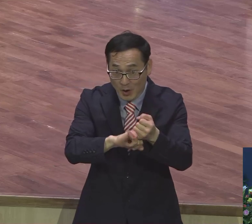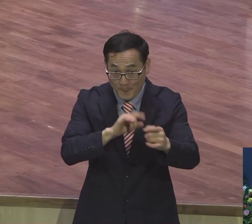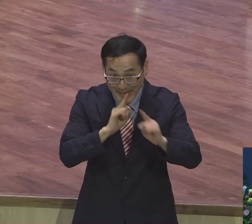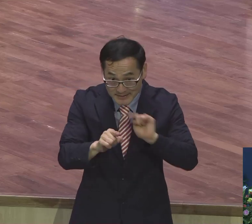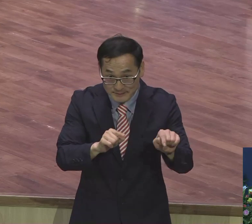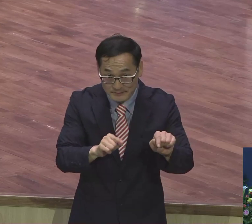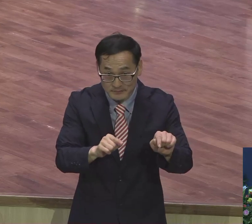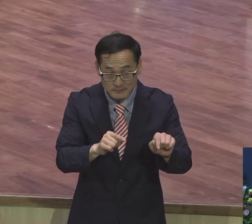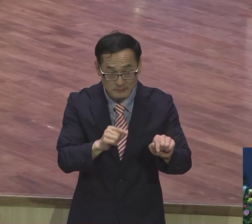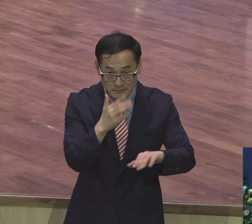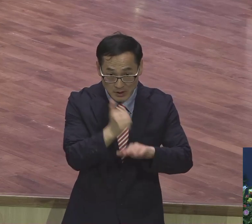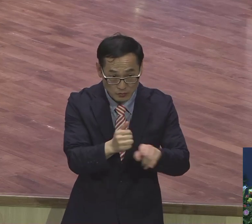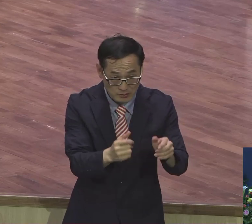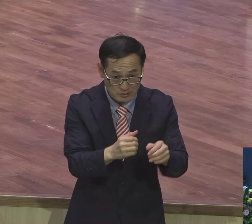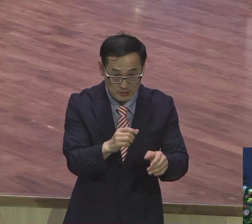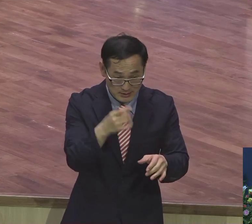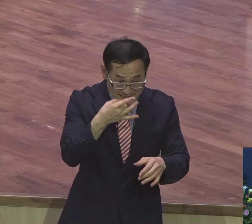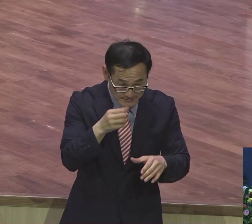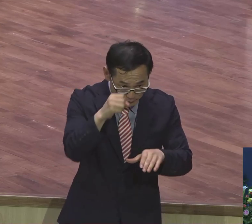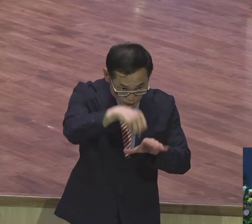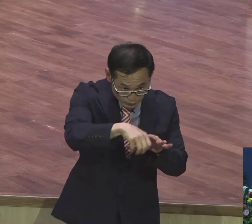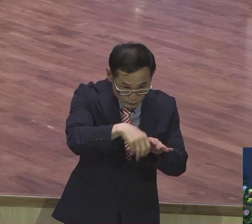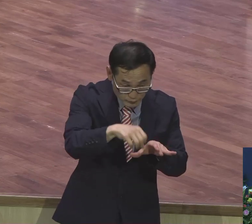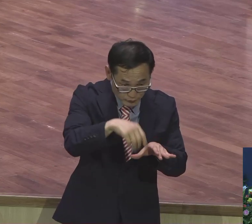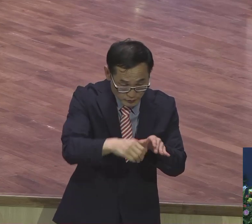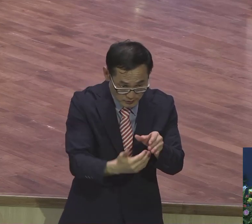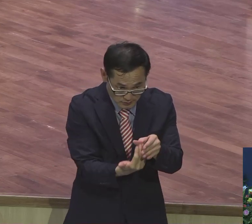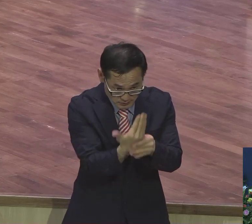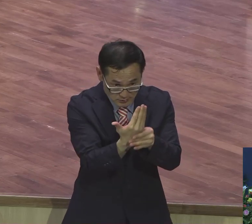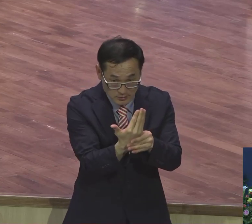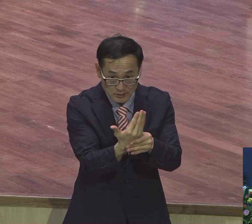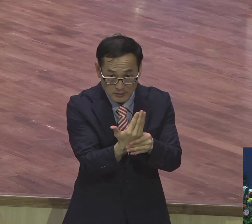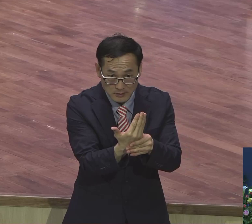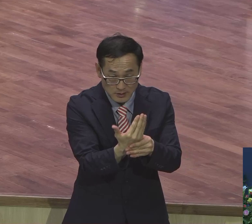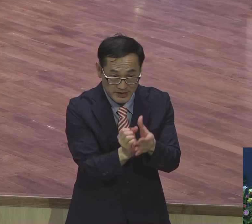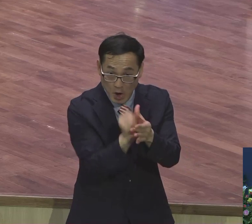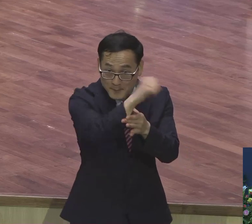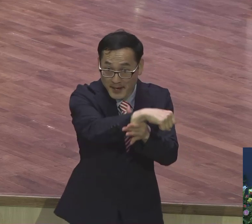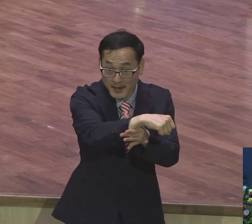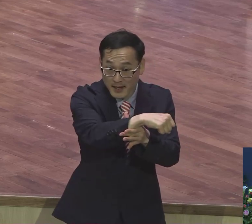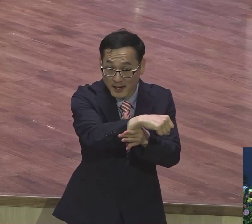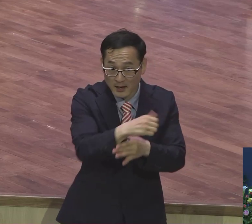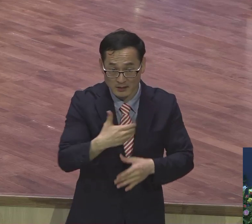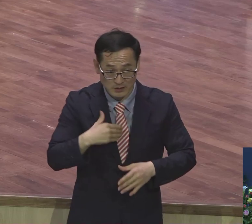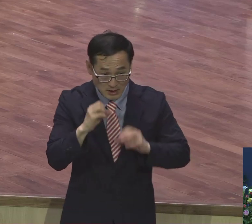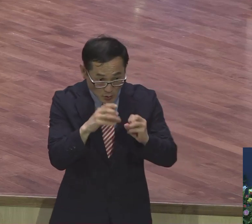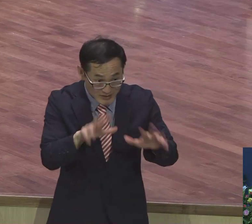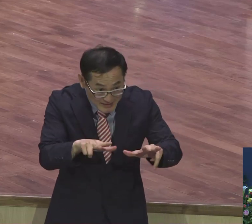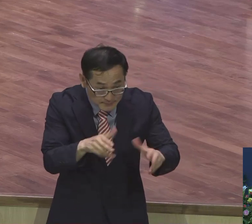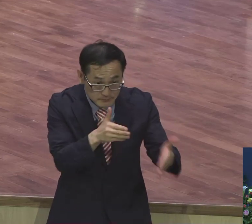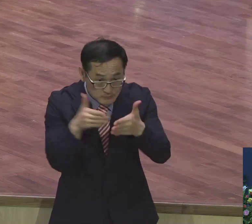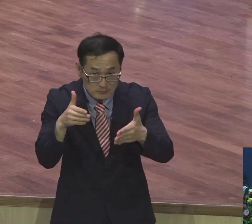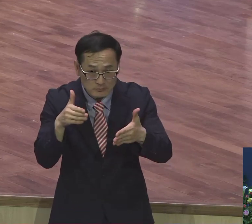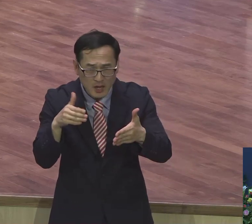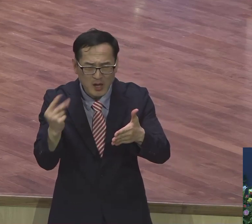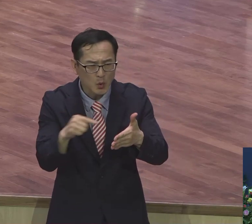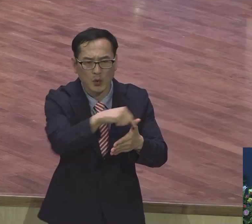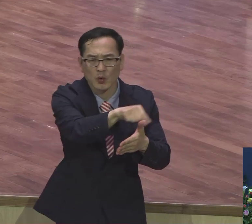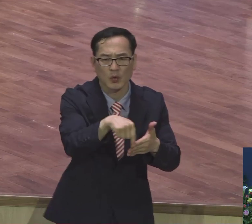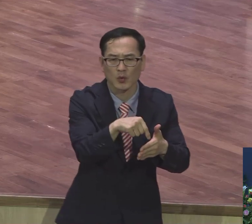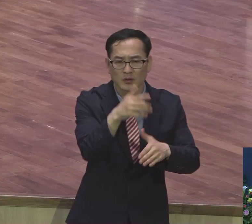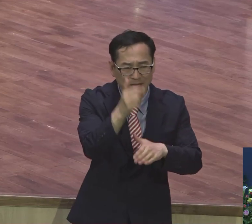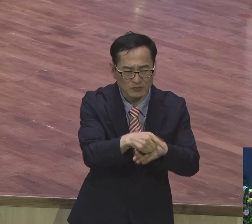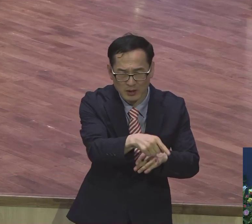과정에서 자랐어요. 그걸 체험하고 있는 사람이 전도는 기도는 절대